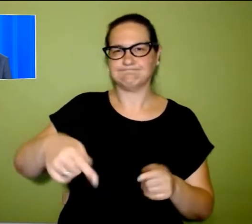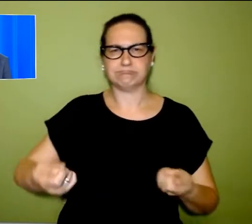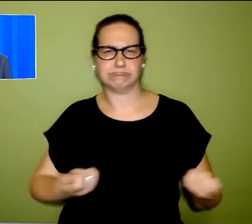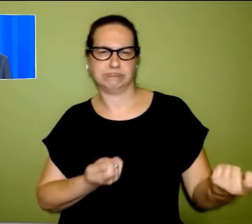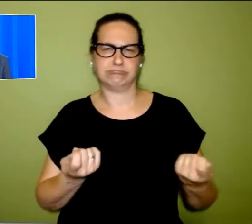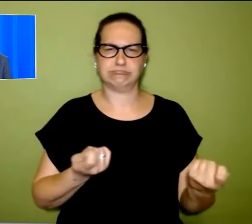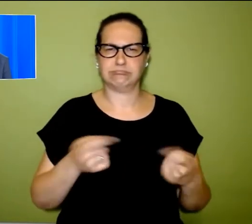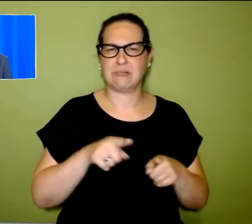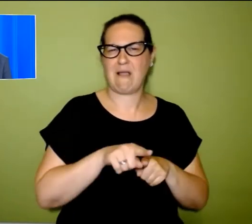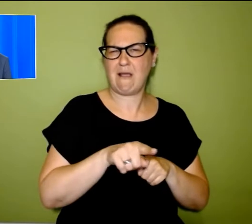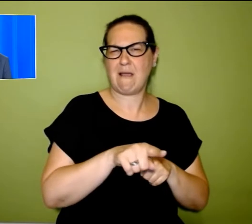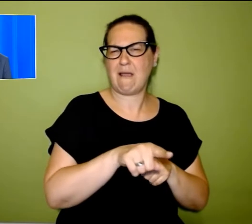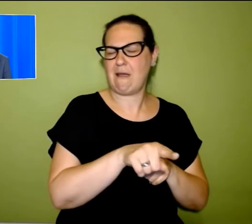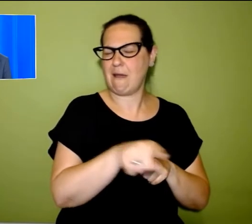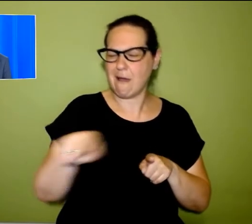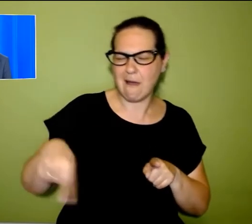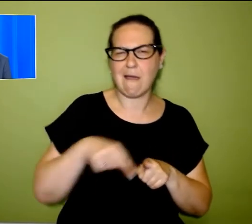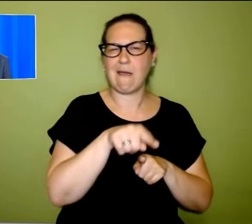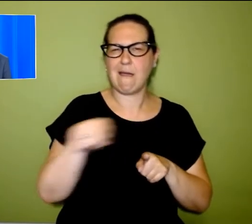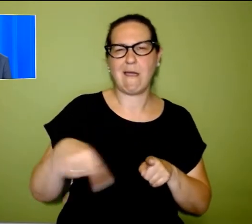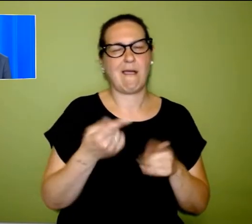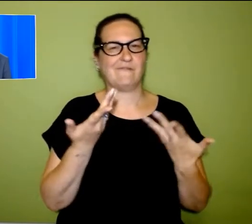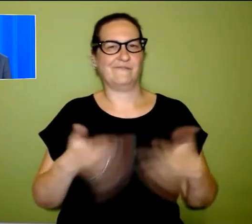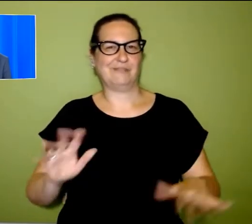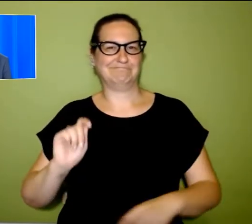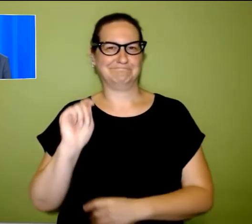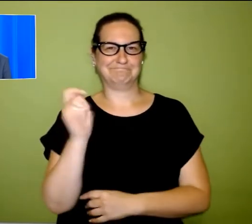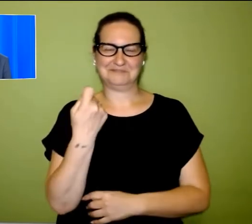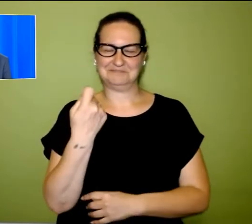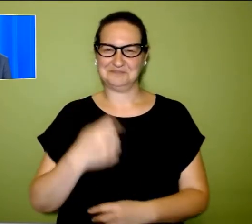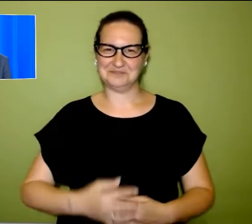posizione fino alla fine del terzo giro.